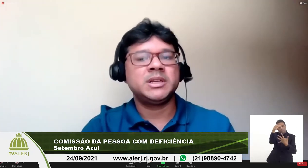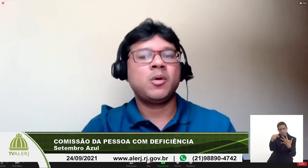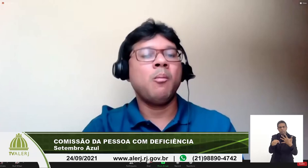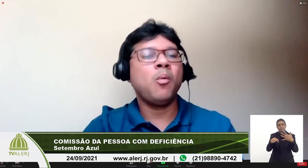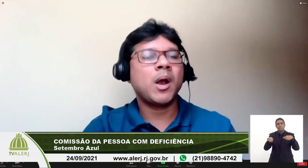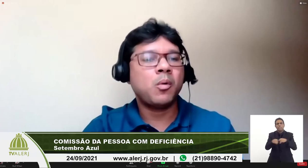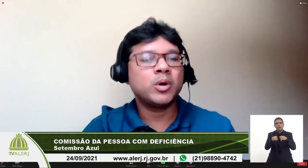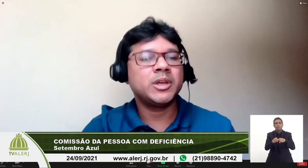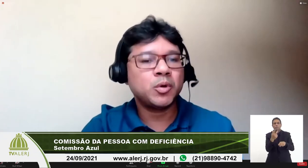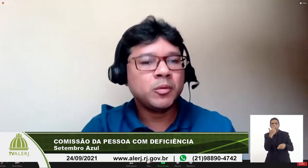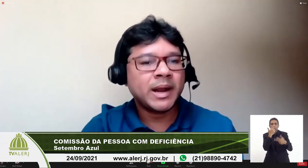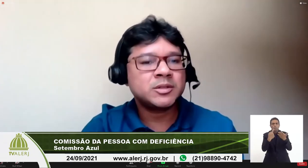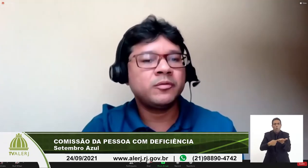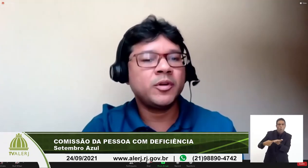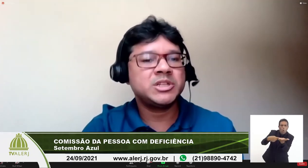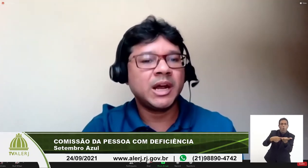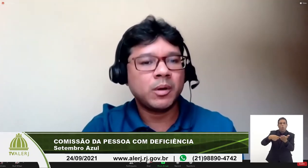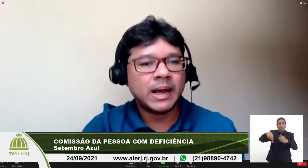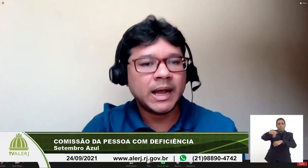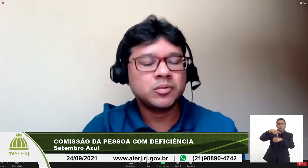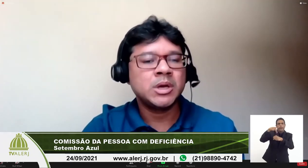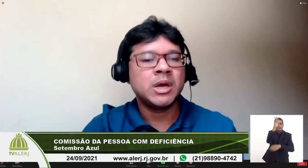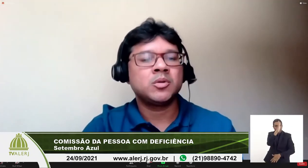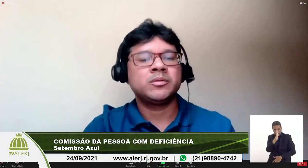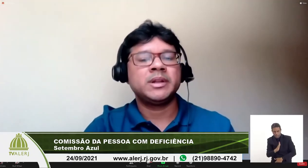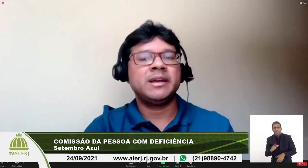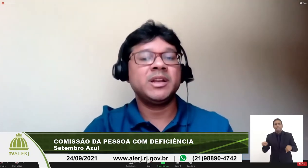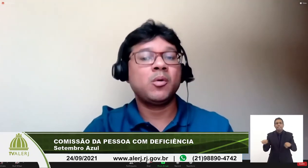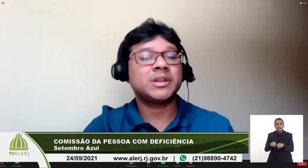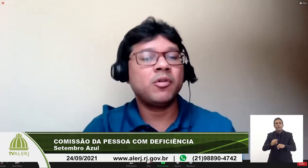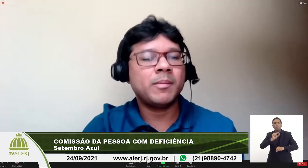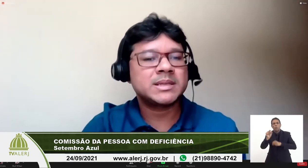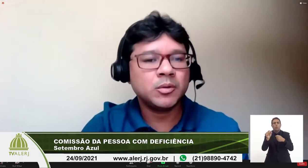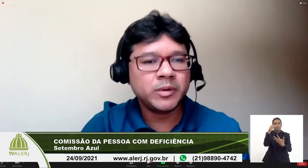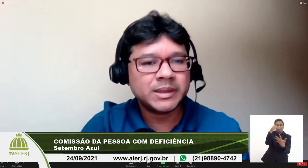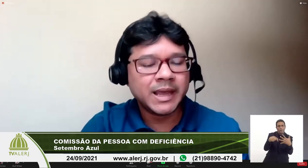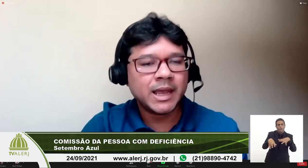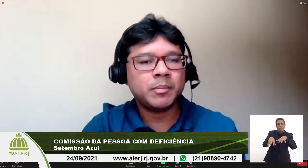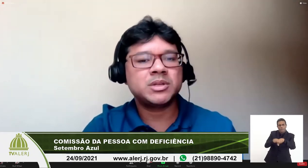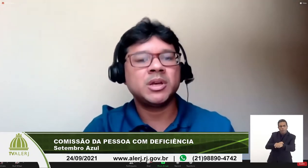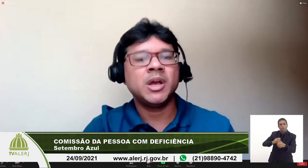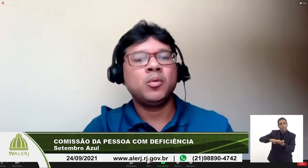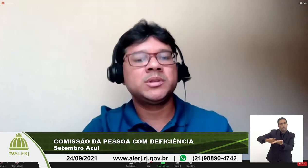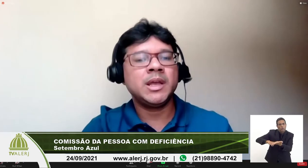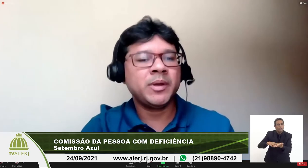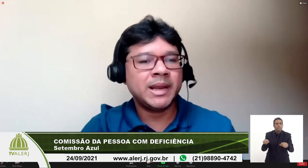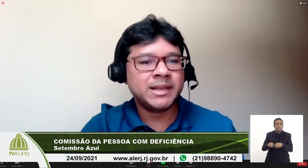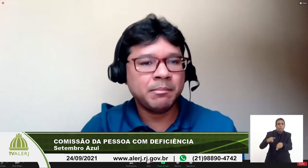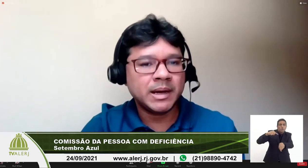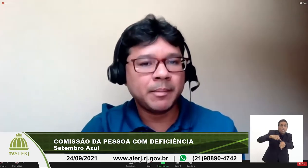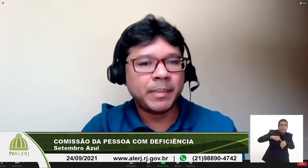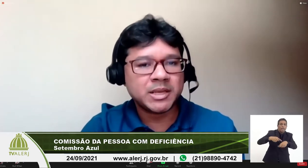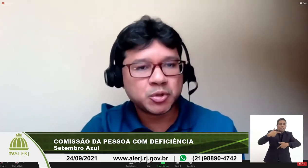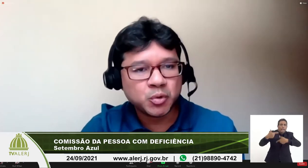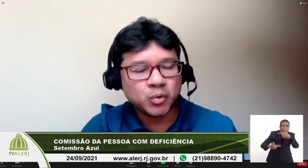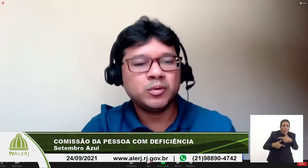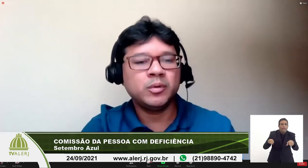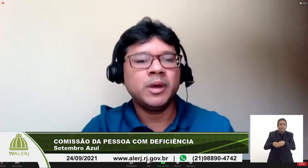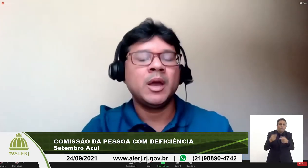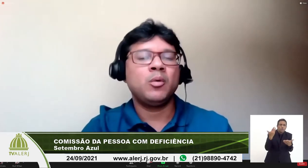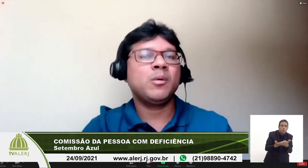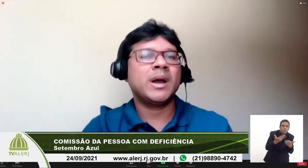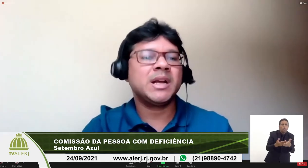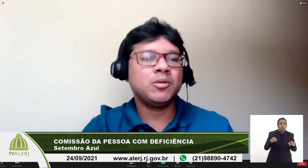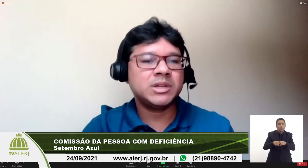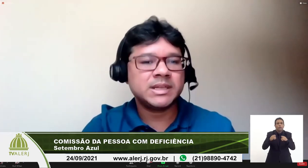de comum acordo em todo o Brasil foi dialogado levando em conta a formação do intérprete o tempo que ele demanda para estudo